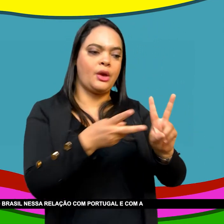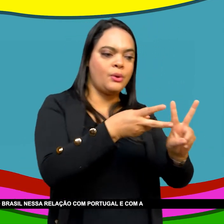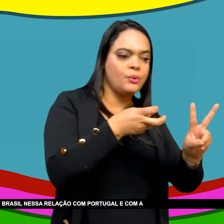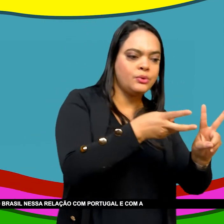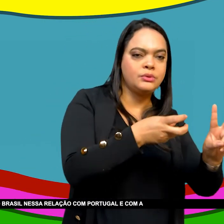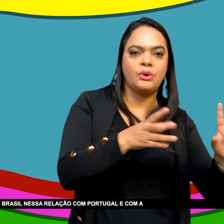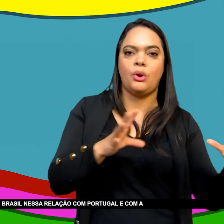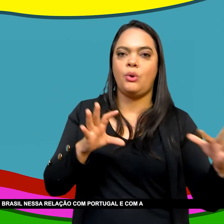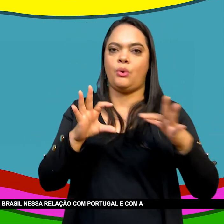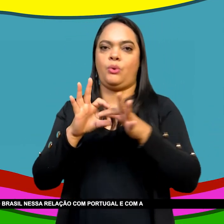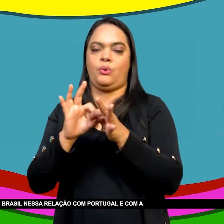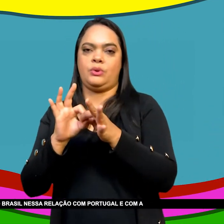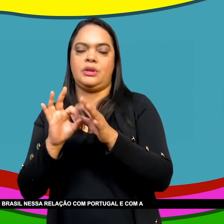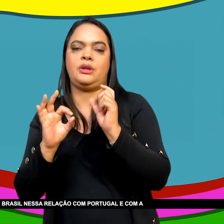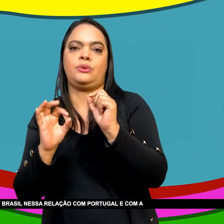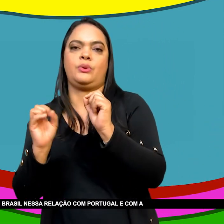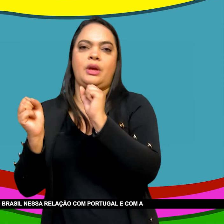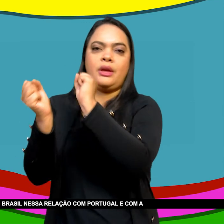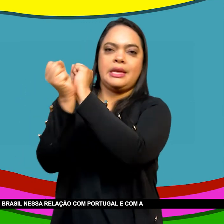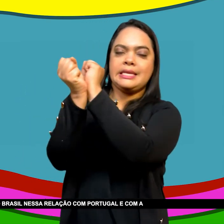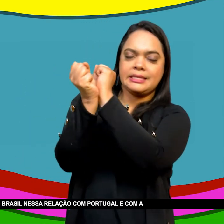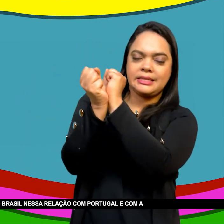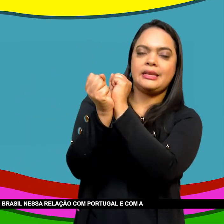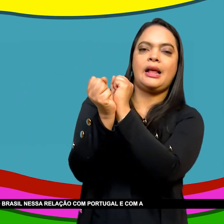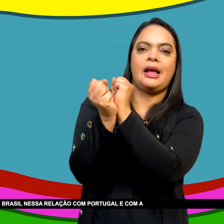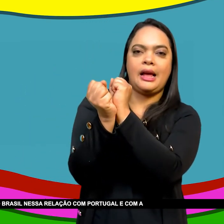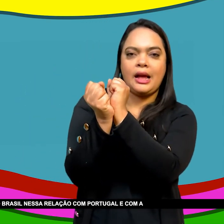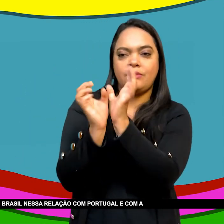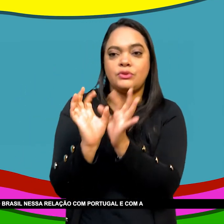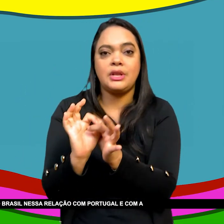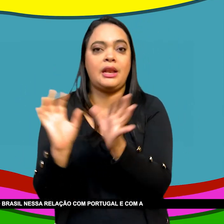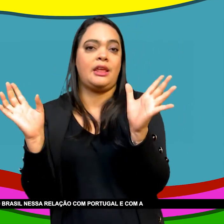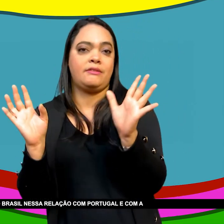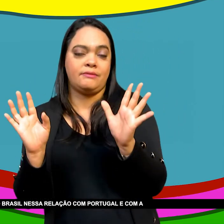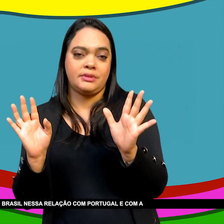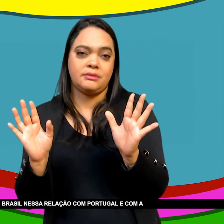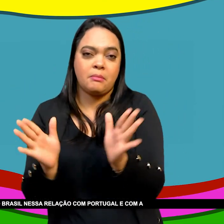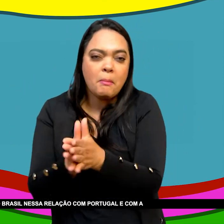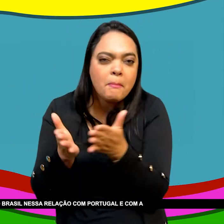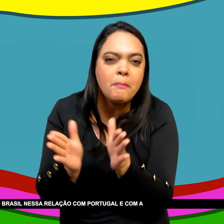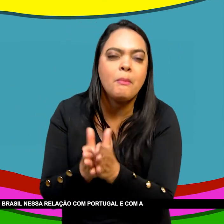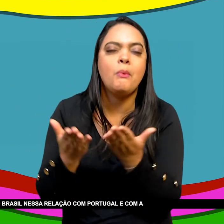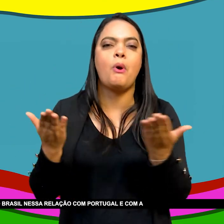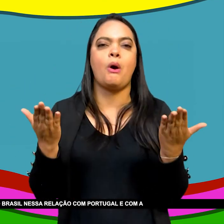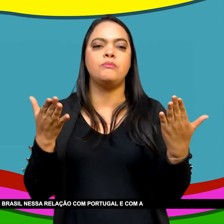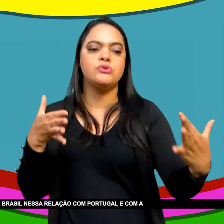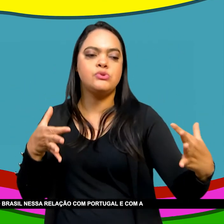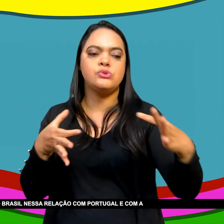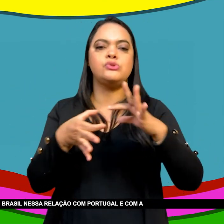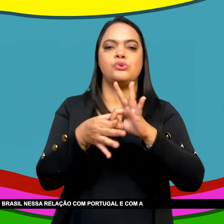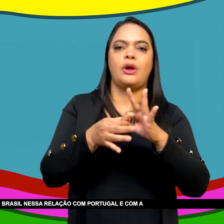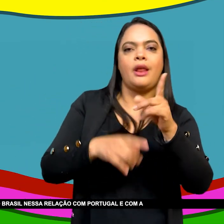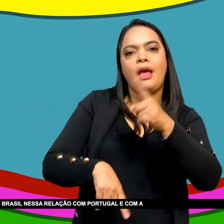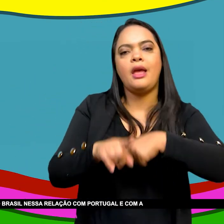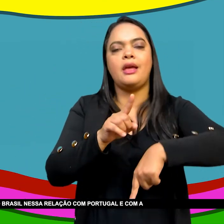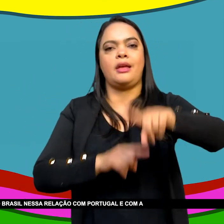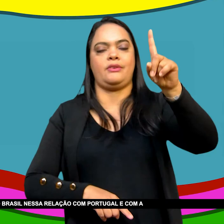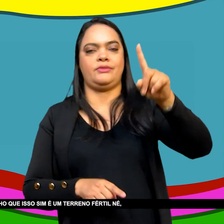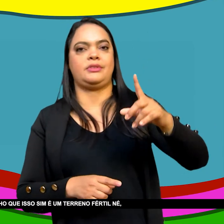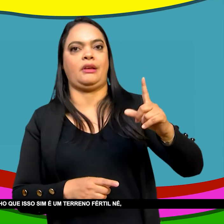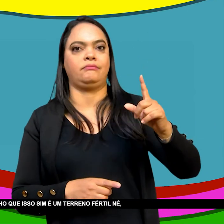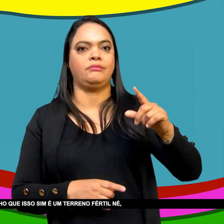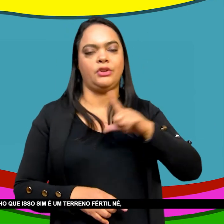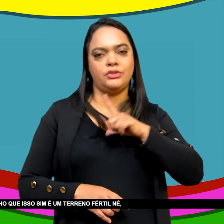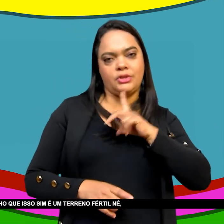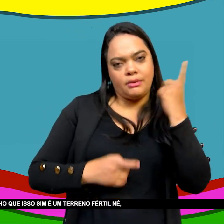Do Caribe De um modo geral Aportando No Brasil Nessa relação Com Portugal